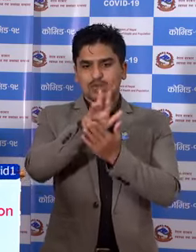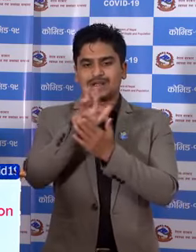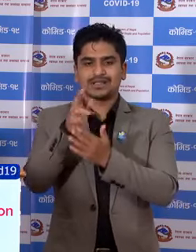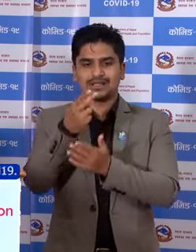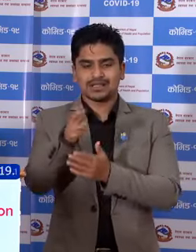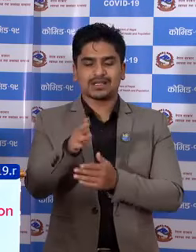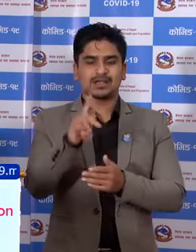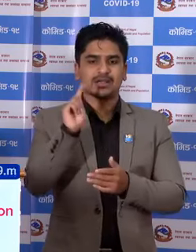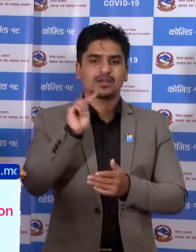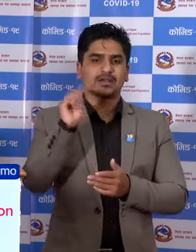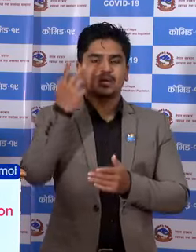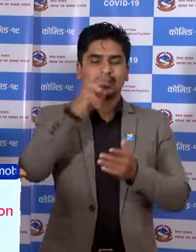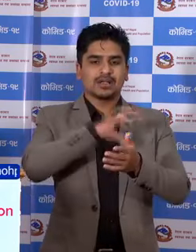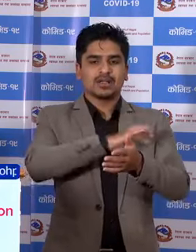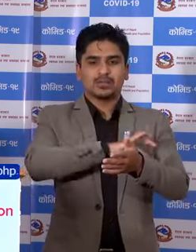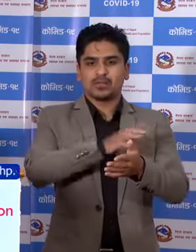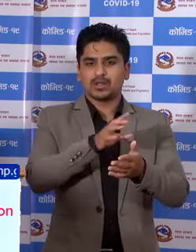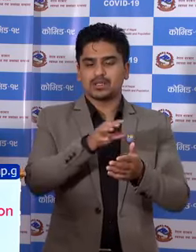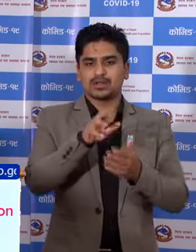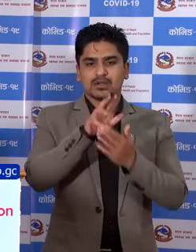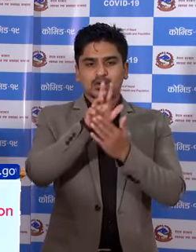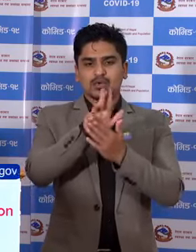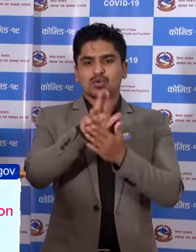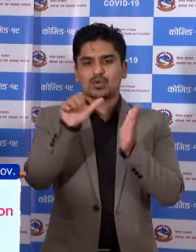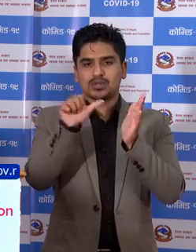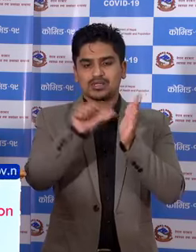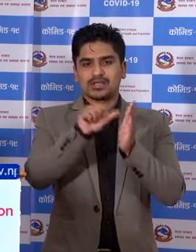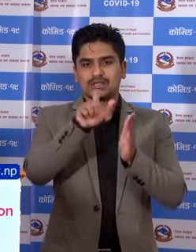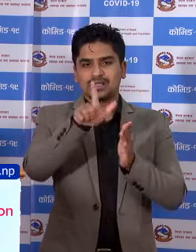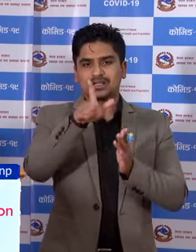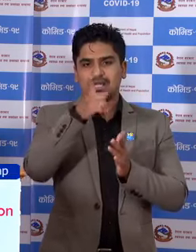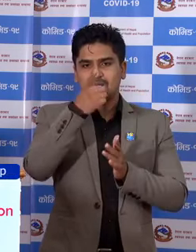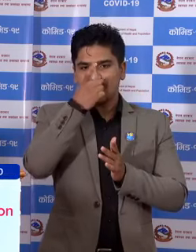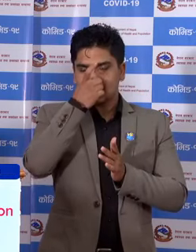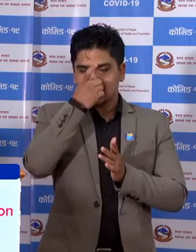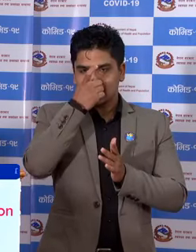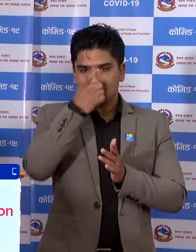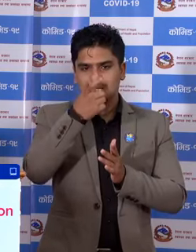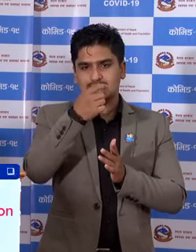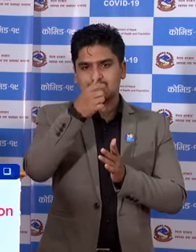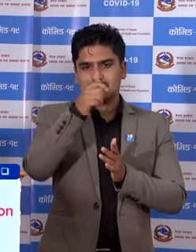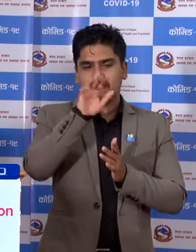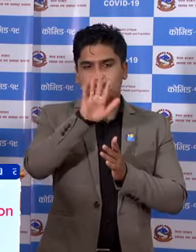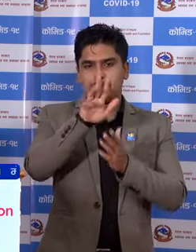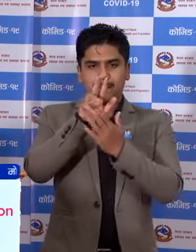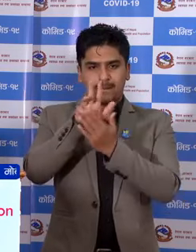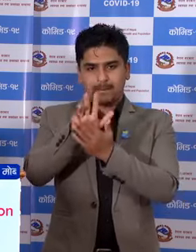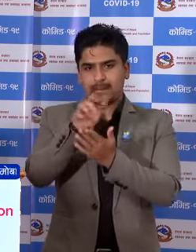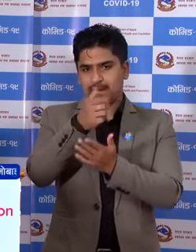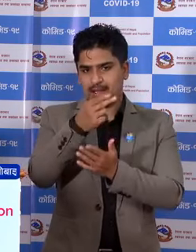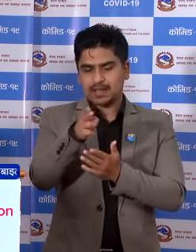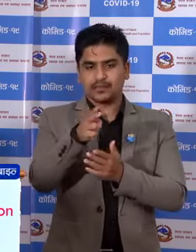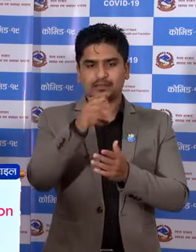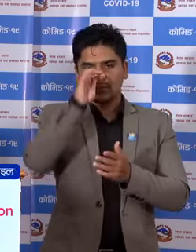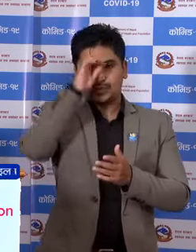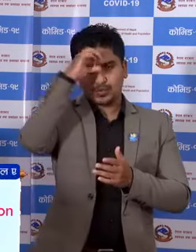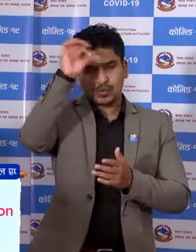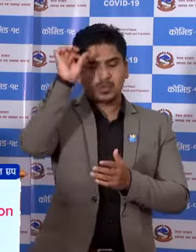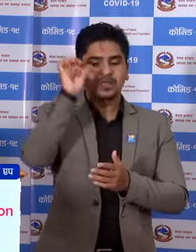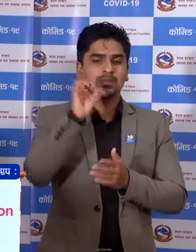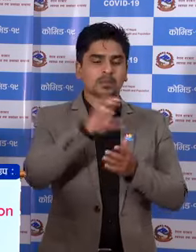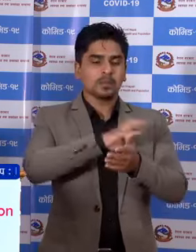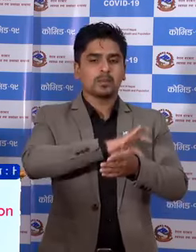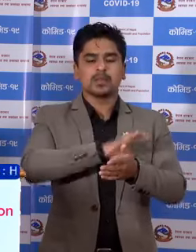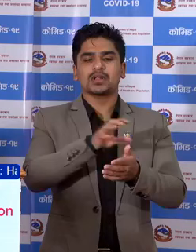कोणाली प्रदेश को 9 जिल्ला का 649 जना सुदुर पस्चिम प्रदेश